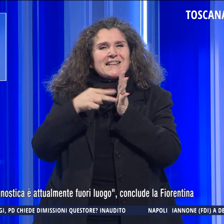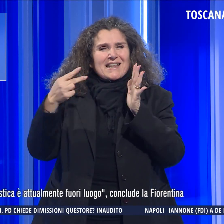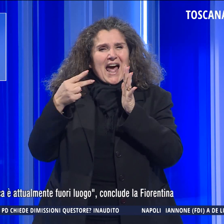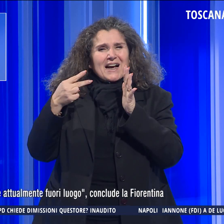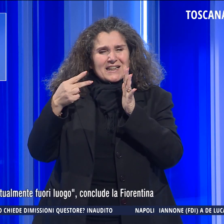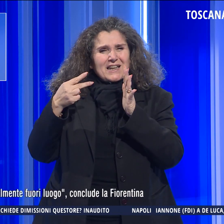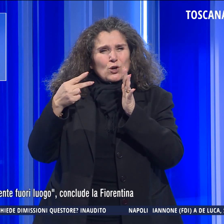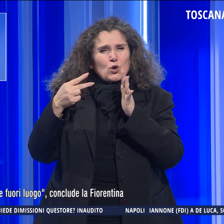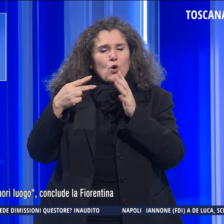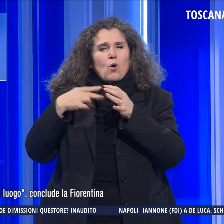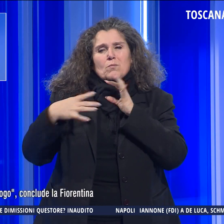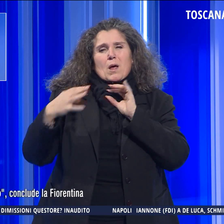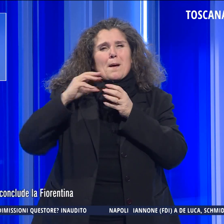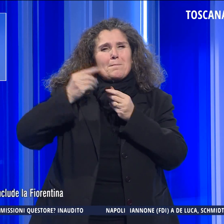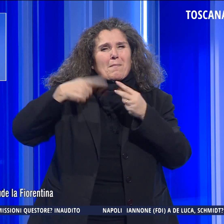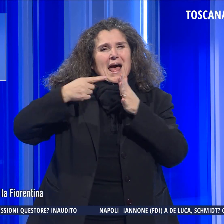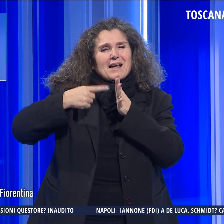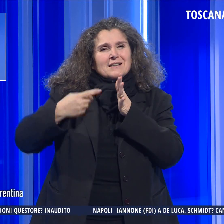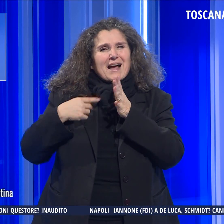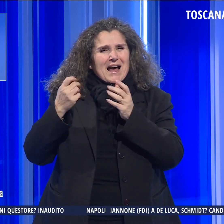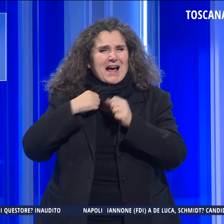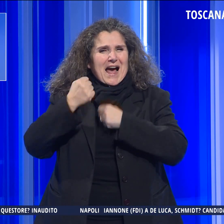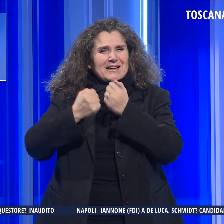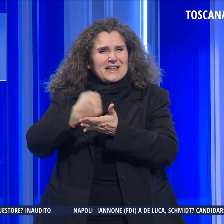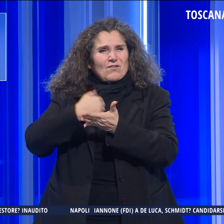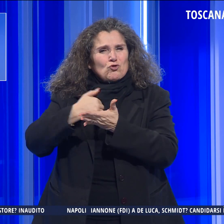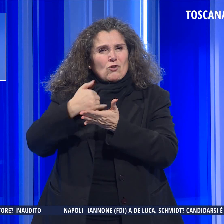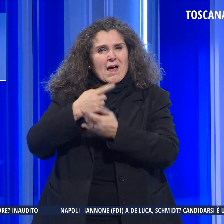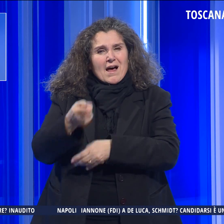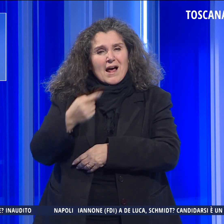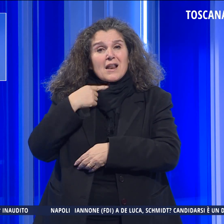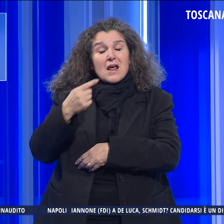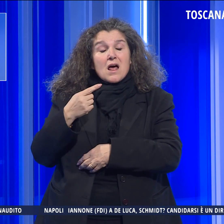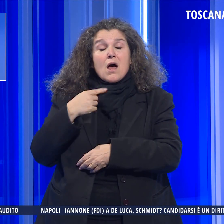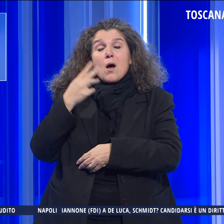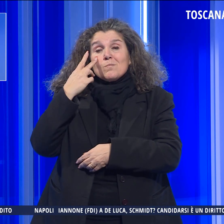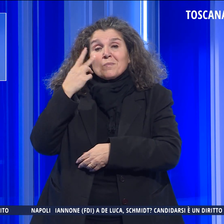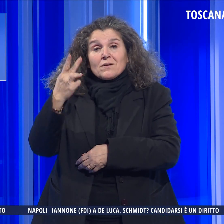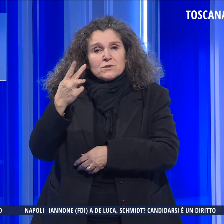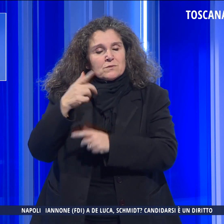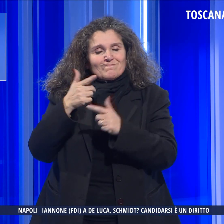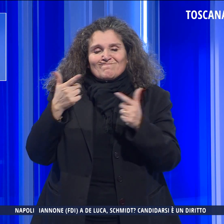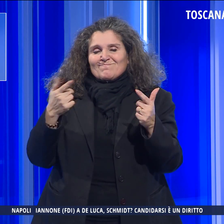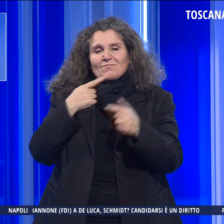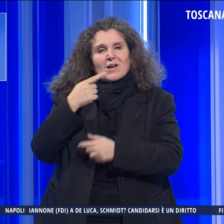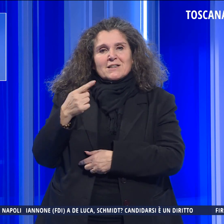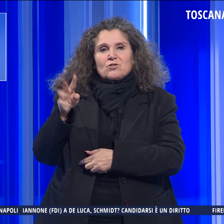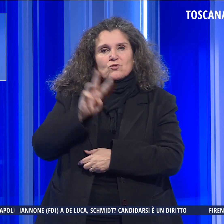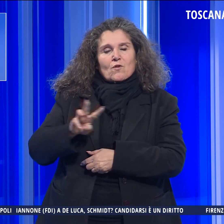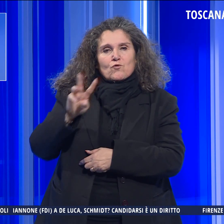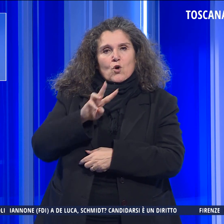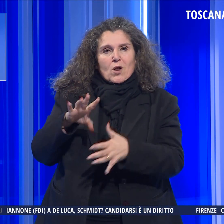supporto meccanico artificiale. Ogni previsione prognostica è attualmente fuori luogo, conclude la Fiorentina.